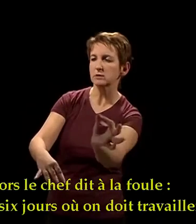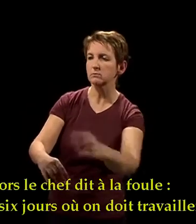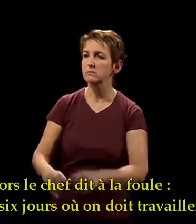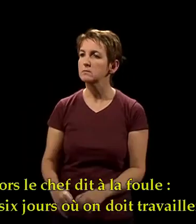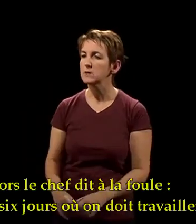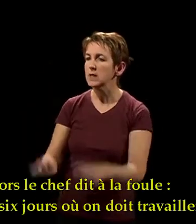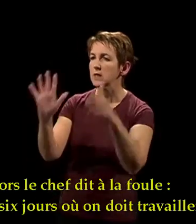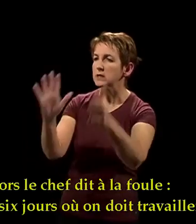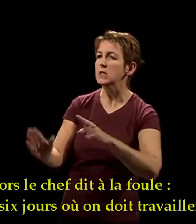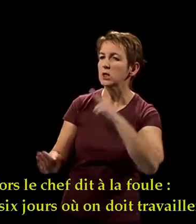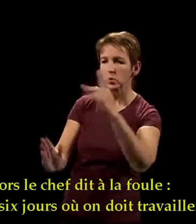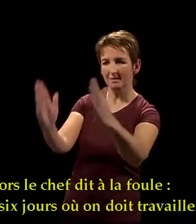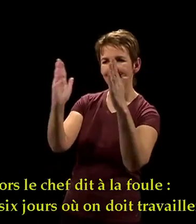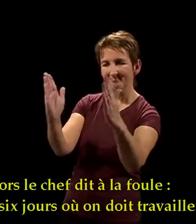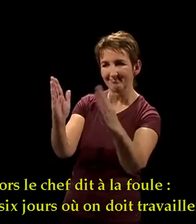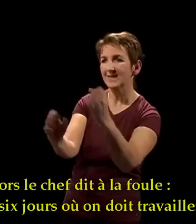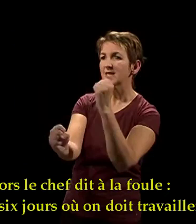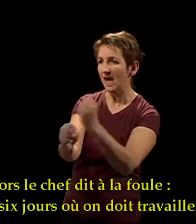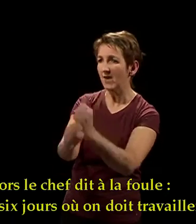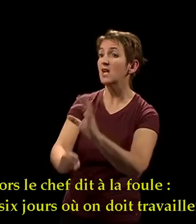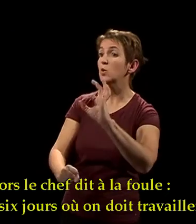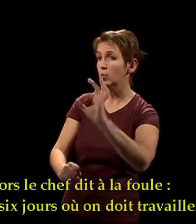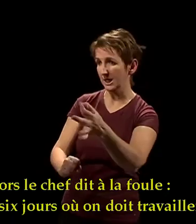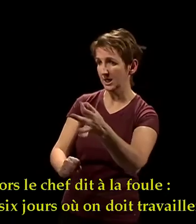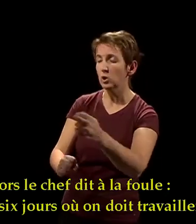Alors le chef dit à la foule « Il y a six jours où on doit travailler.